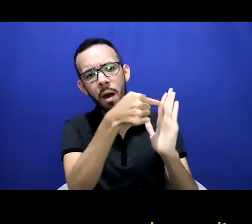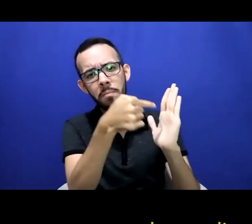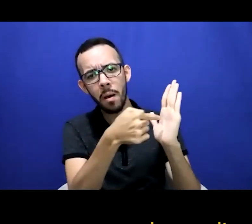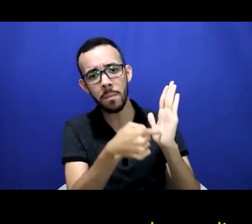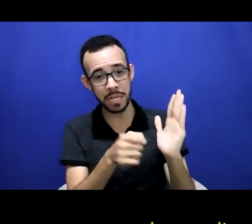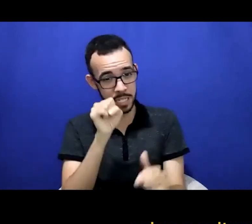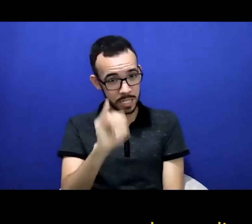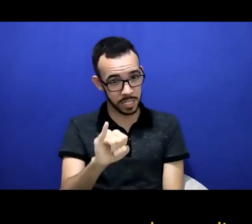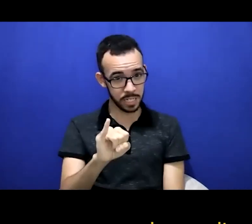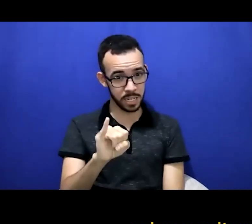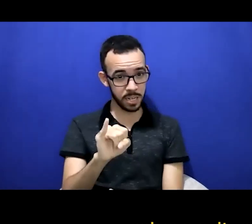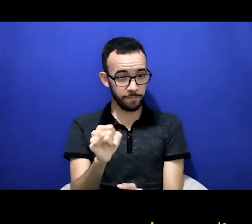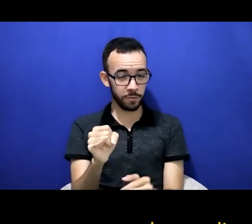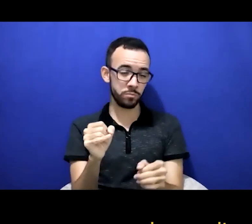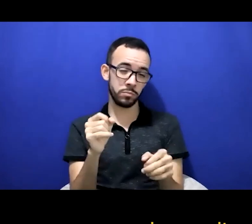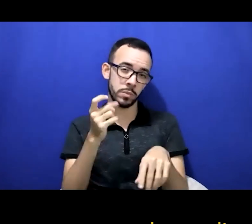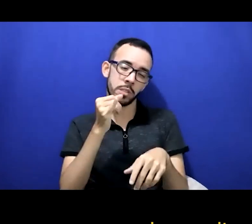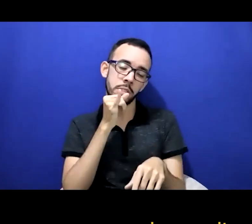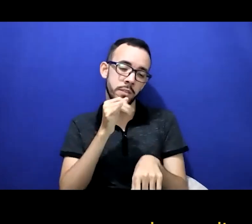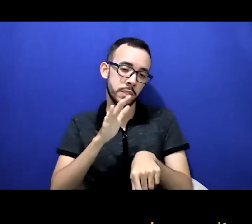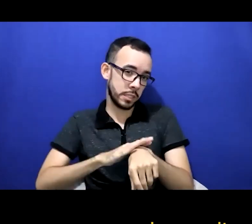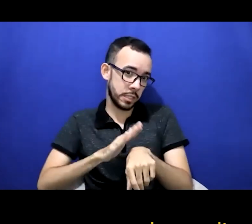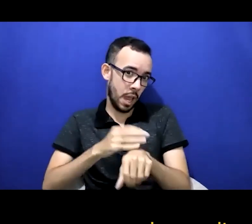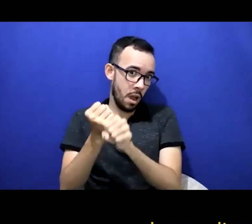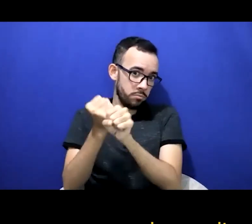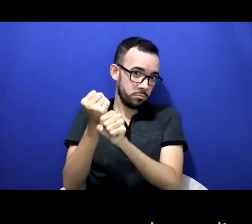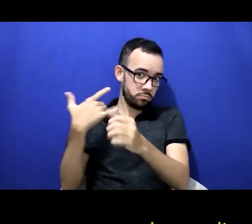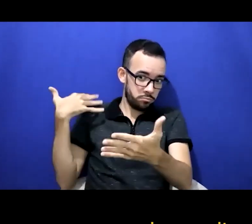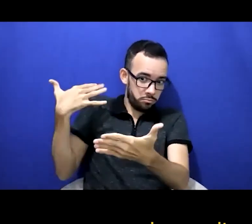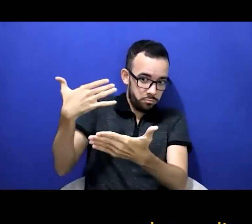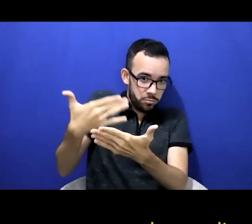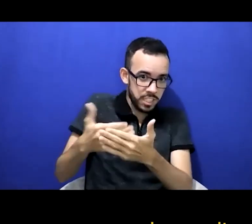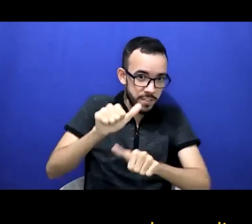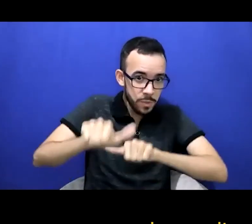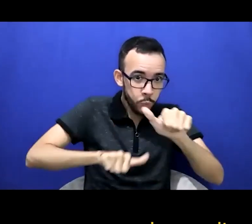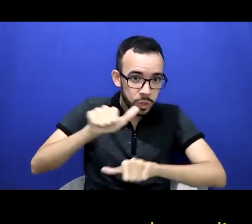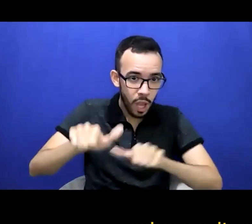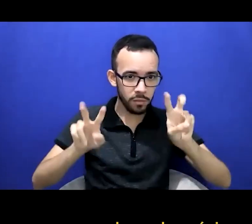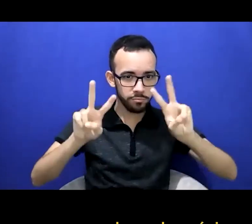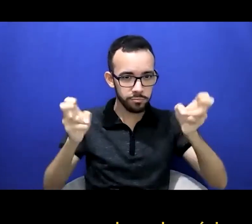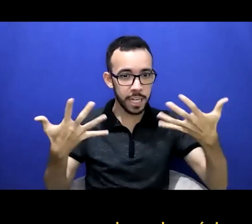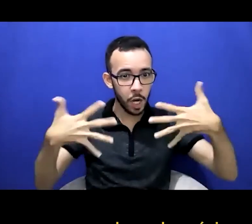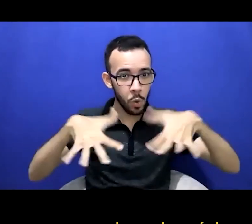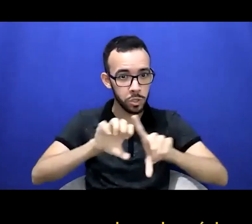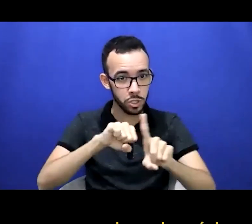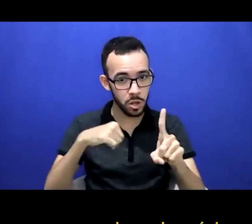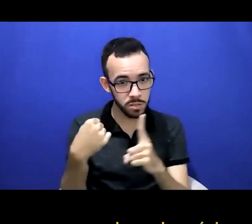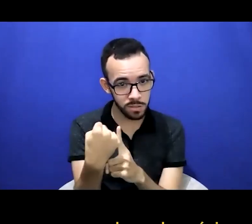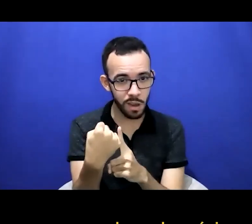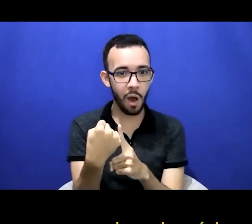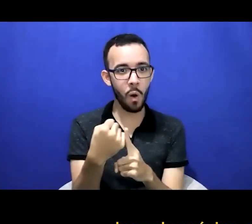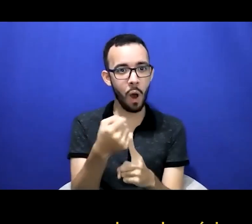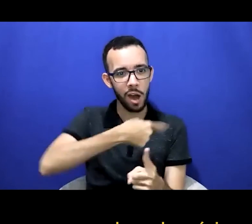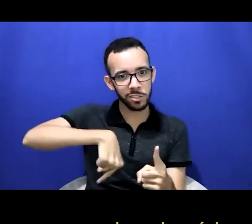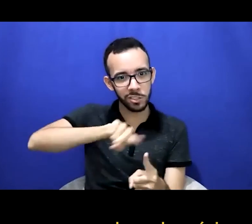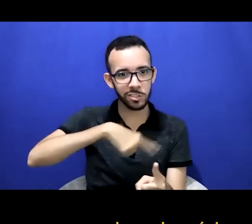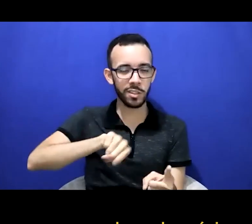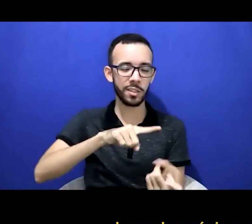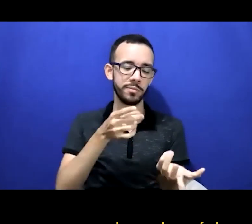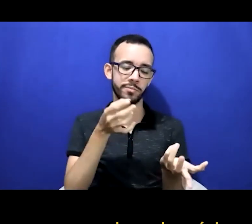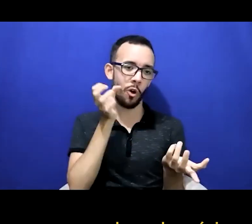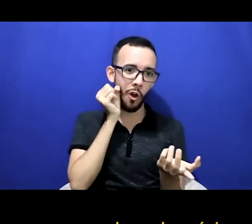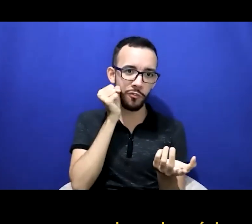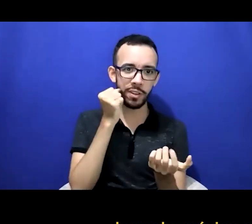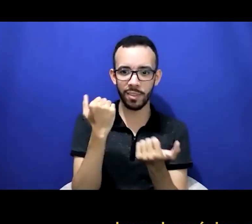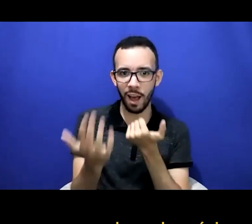e saberia o conteúdo e a informação e a poesia daquela música em